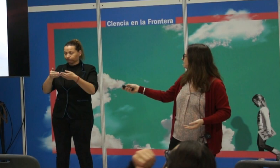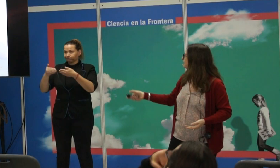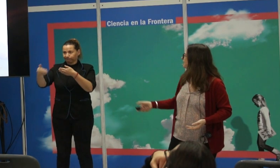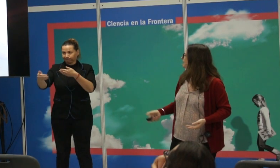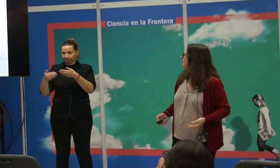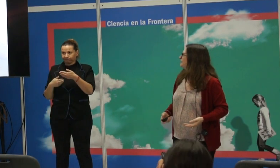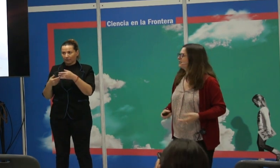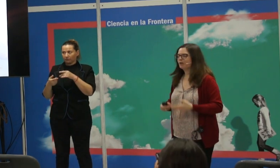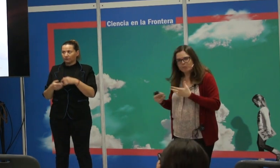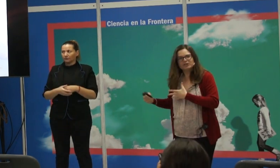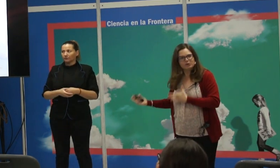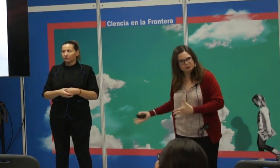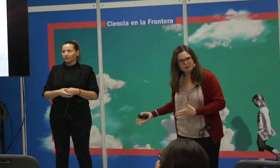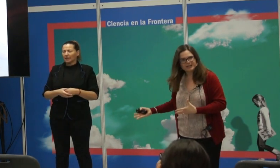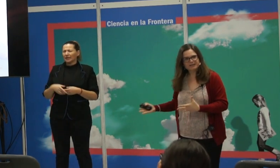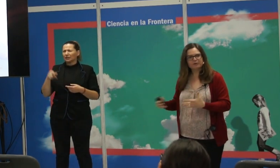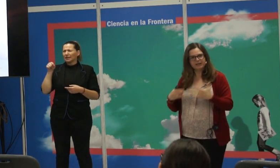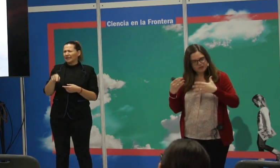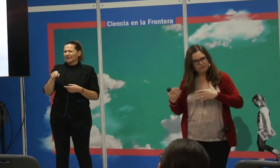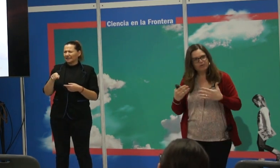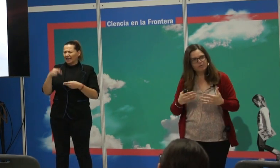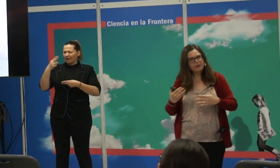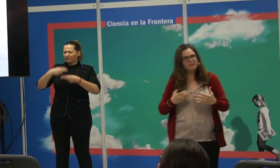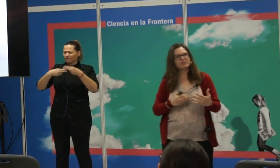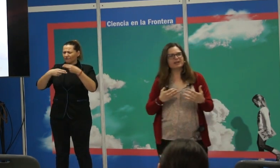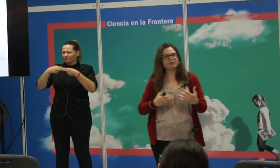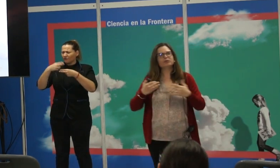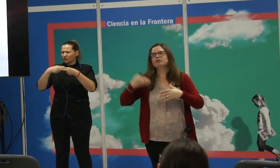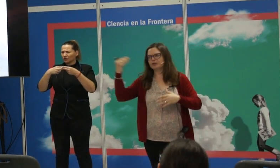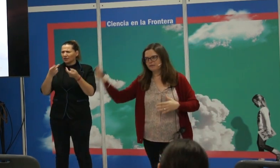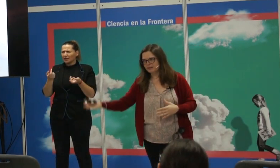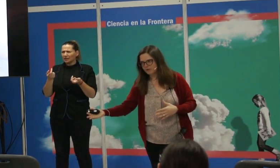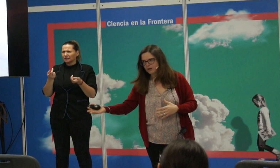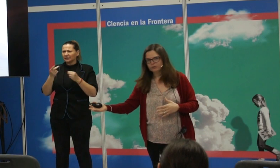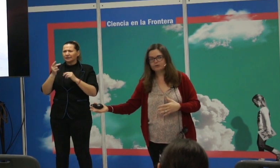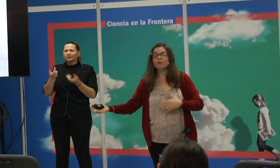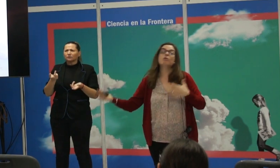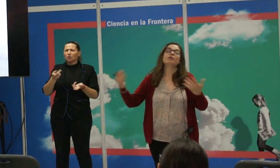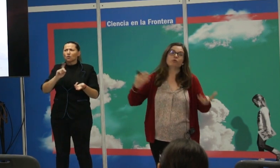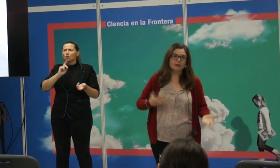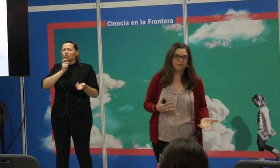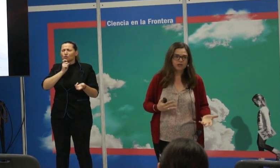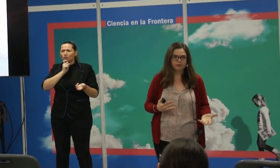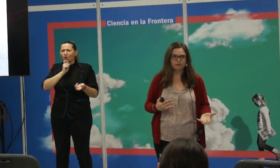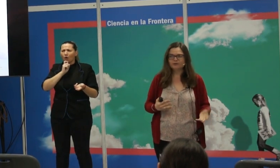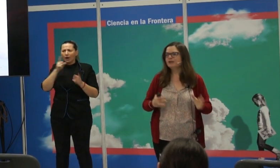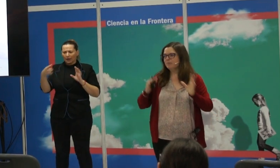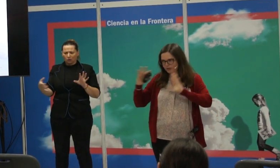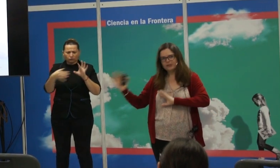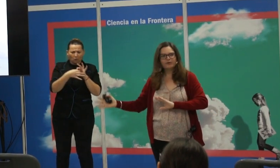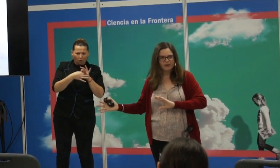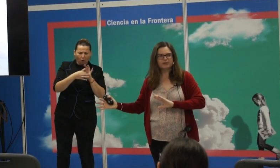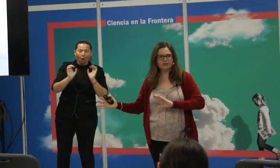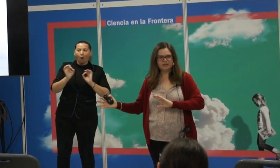frontera. Entonces, ¿cómo se construyen esas fronteras? ¿Cómo hacemos que nosotros nos enfrentemos a otros o que nos unamos a otros,